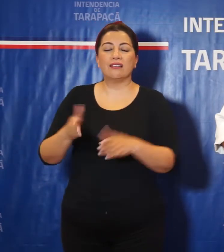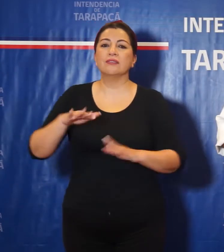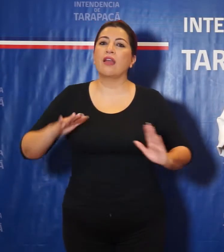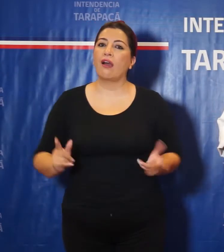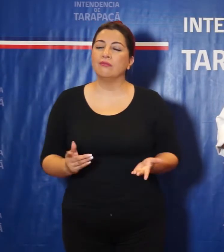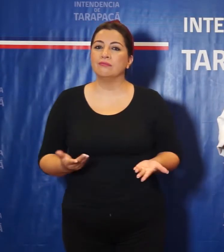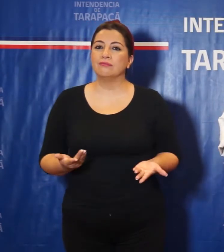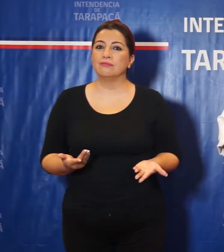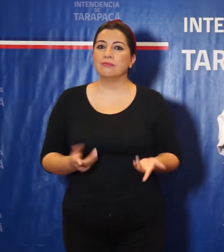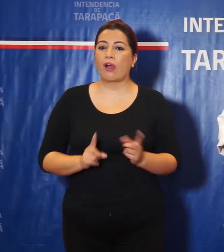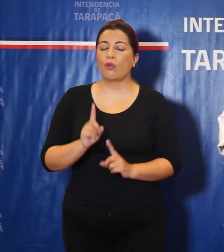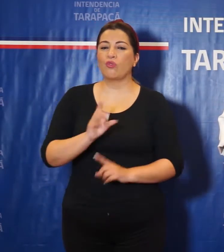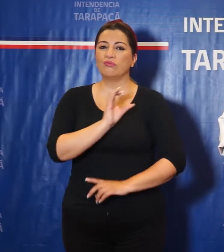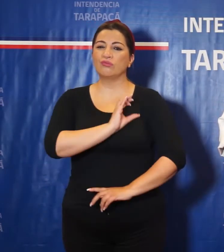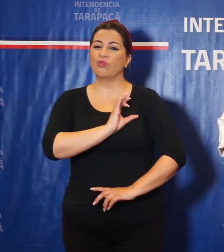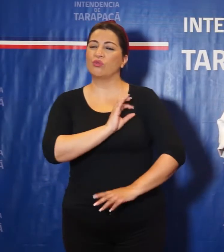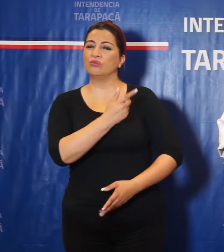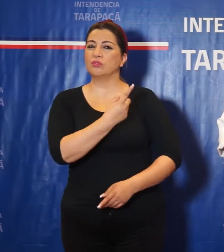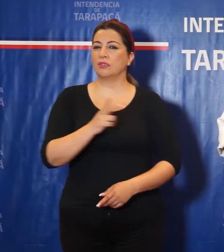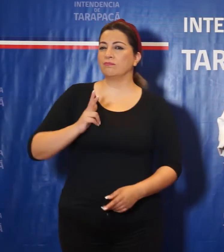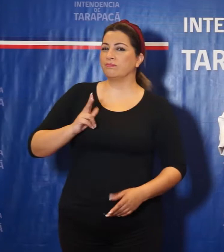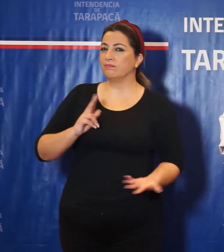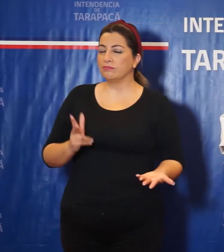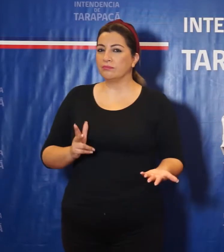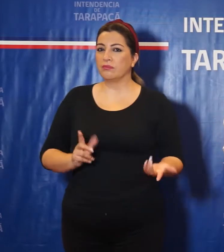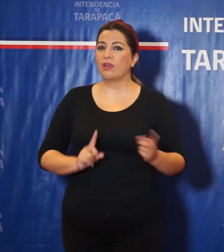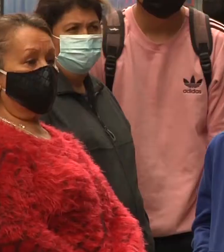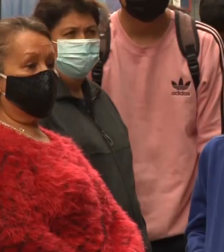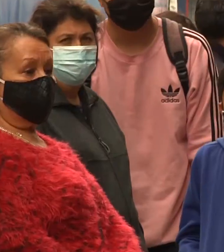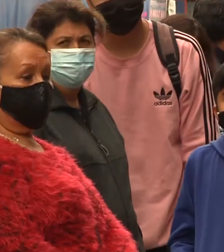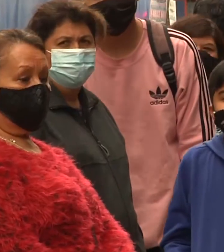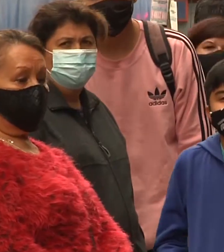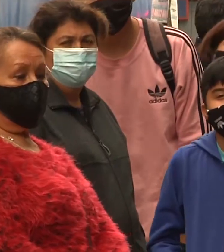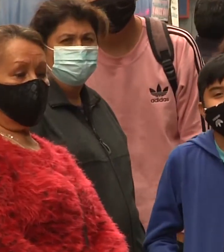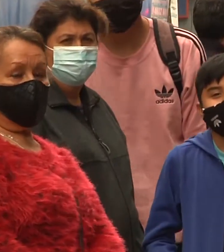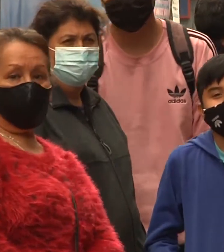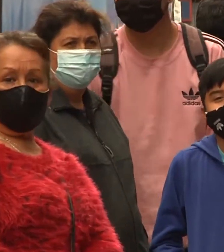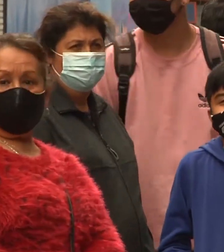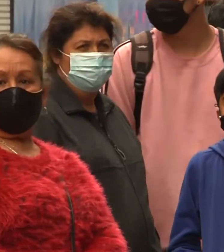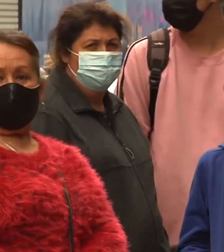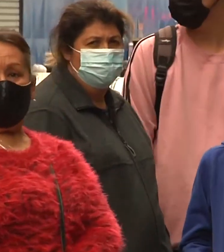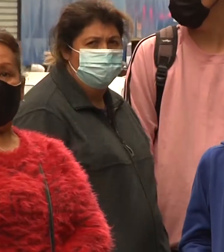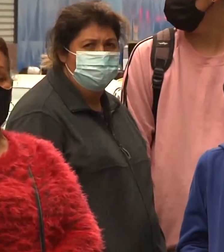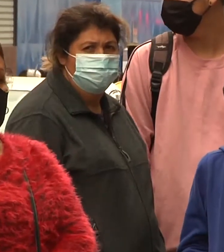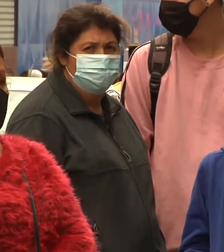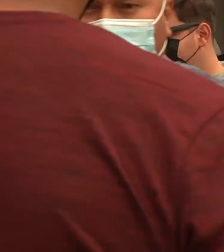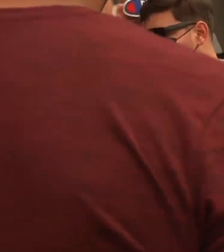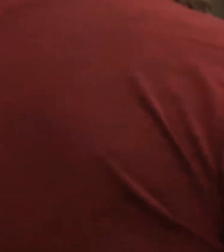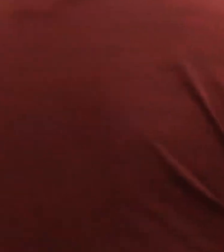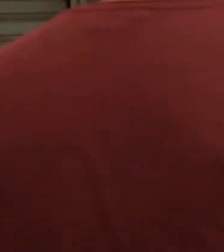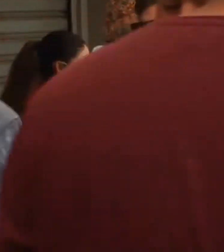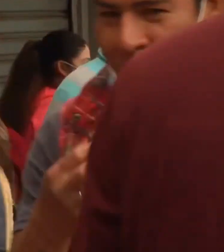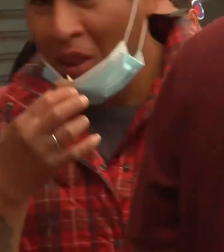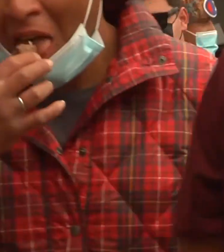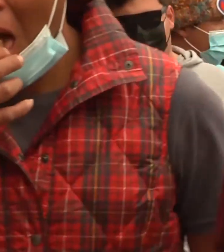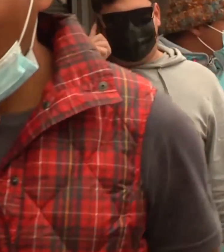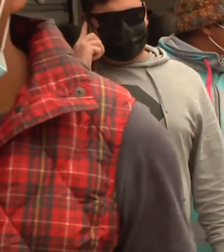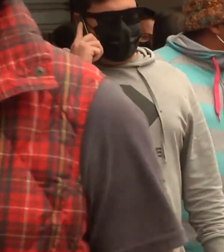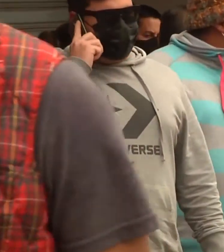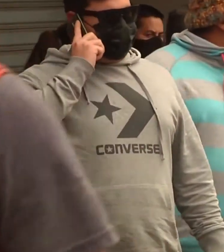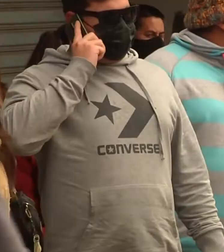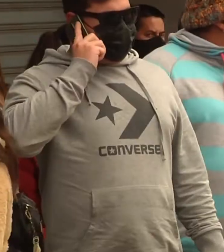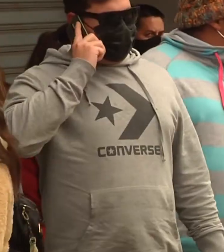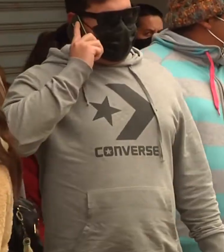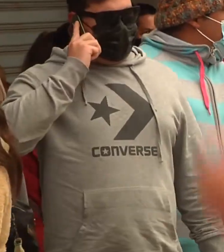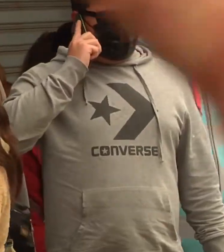respecto de la conducta que se están generando en espacios públicos. Aglomeraciones en el centro de Iquique y centros comerciales